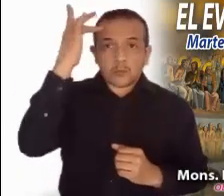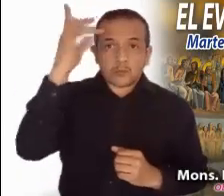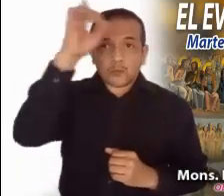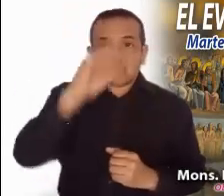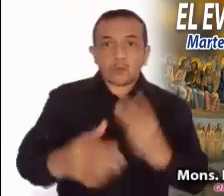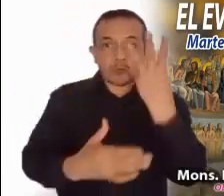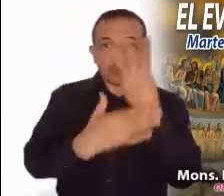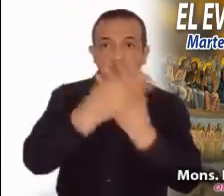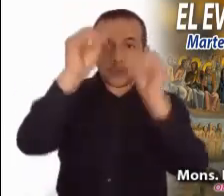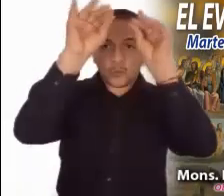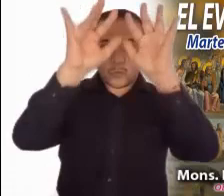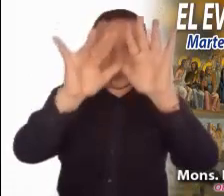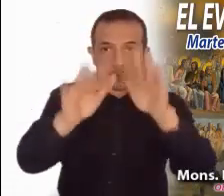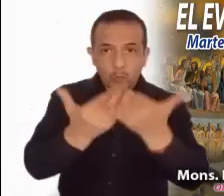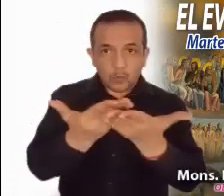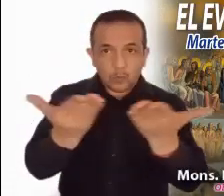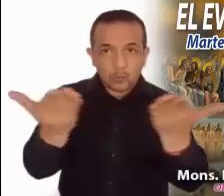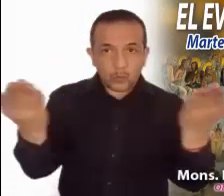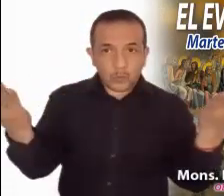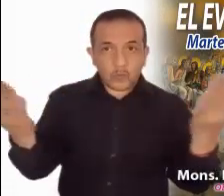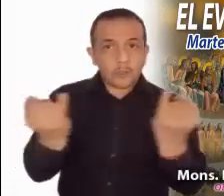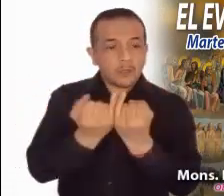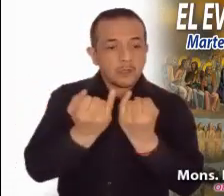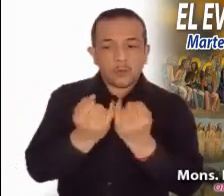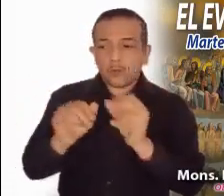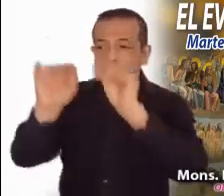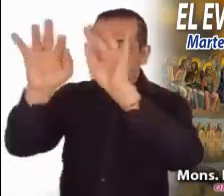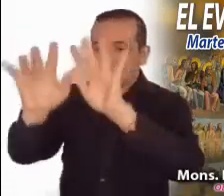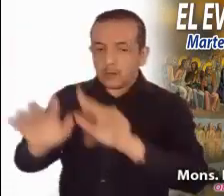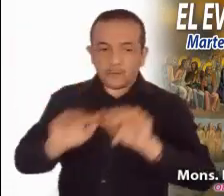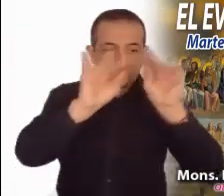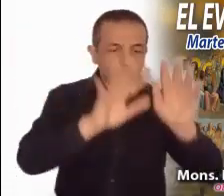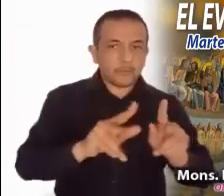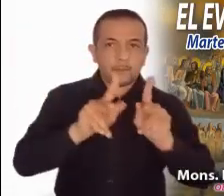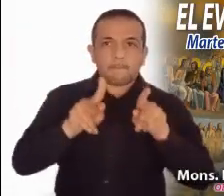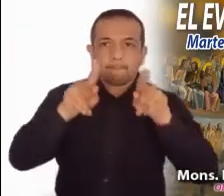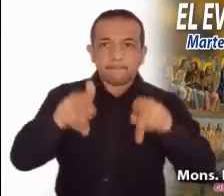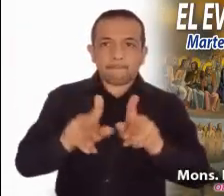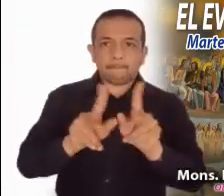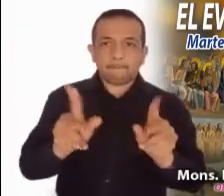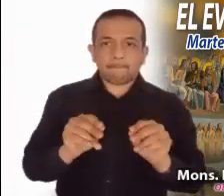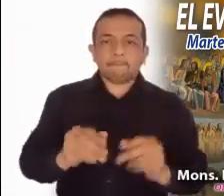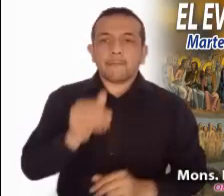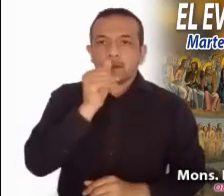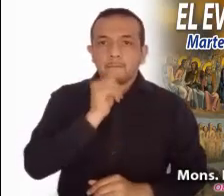Espíritu Santo descienda sobre ustedes y sobre nuestros hermanos difuntos. Amén.